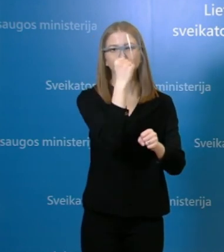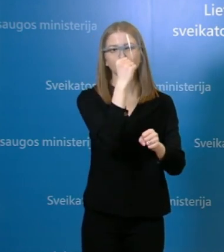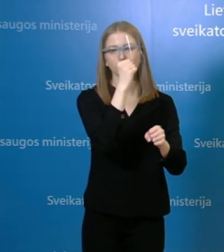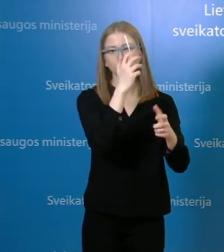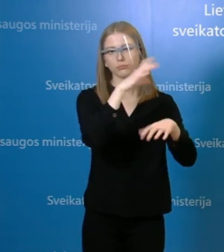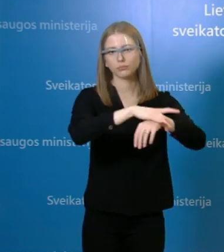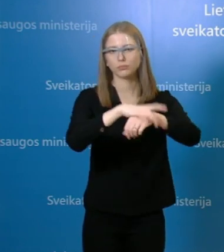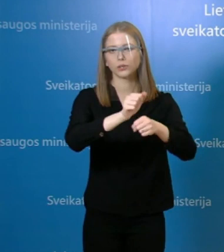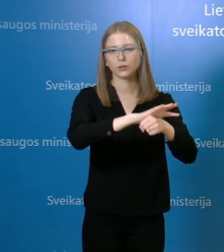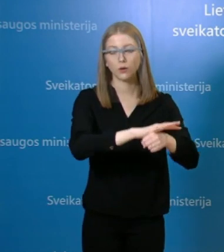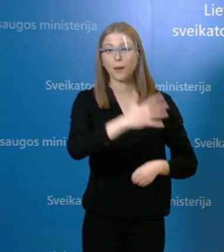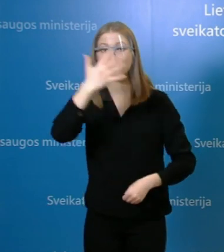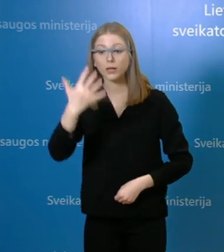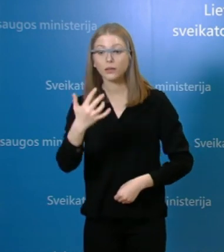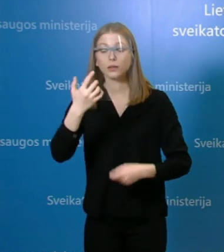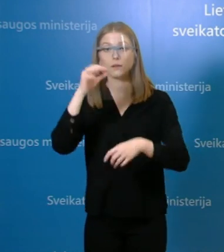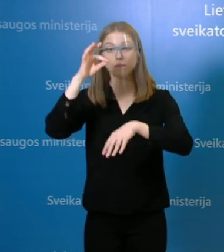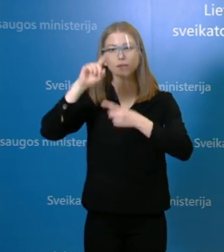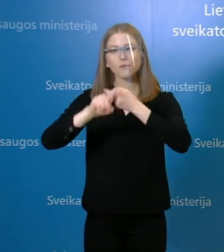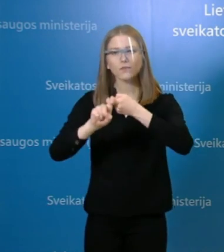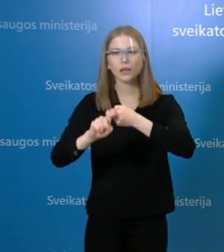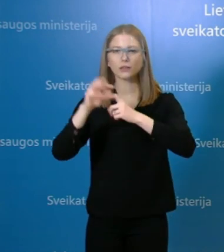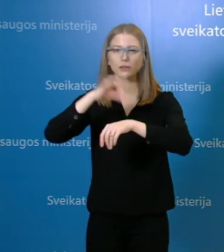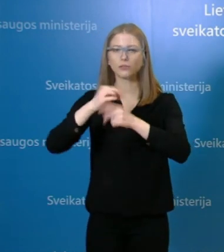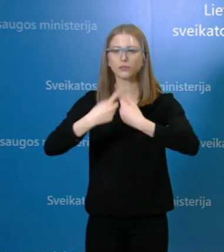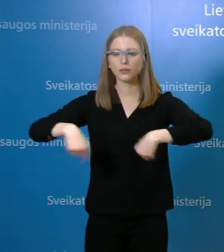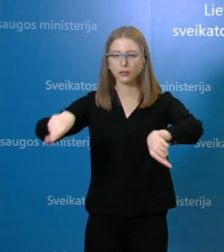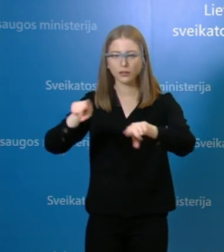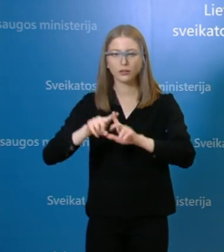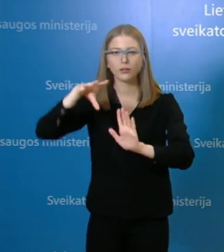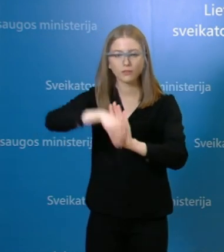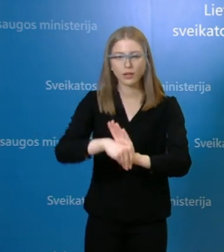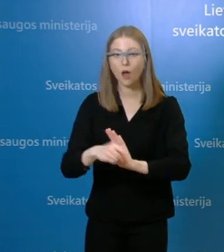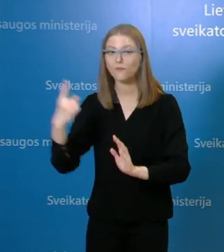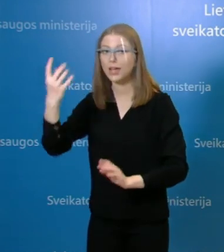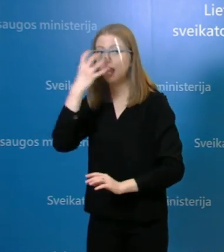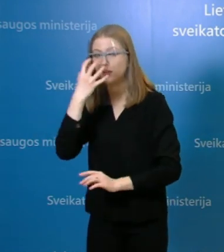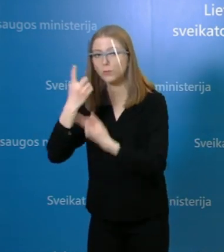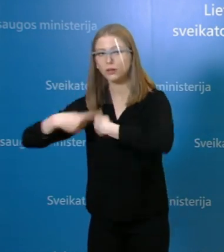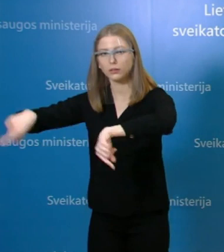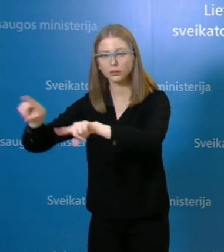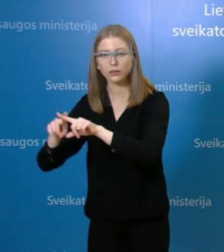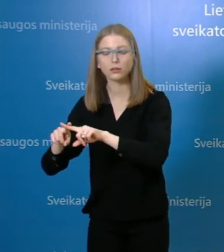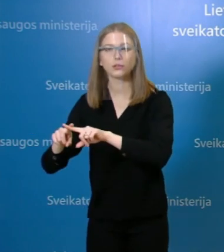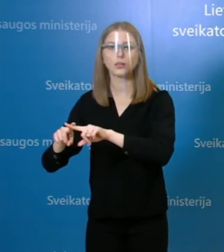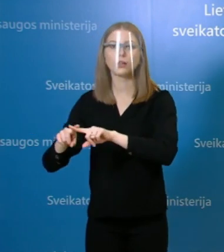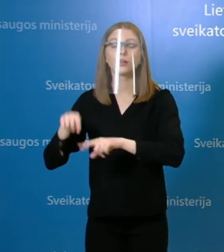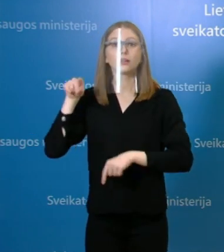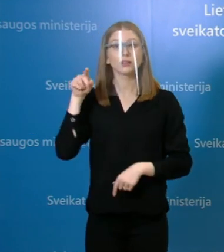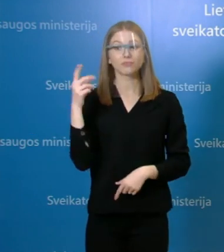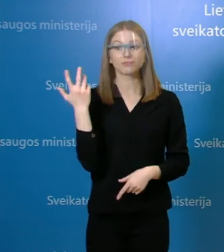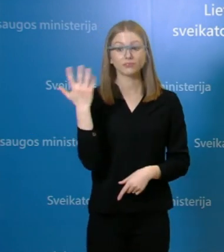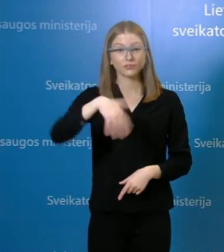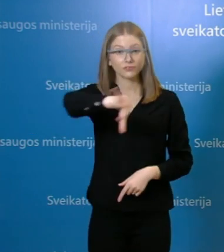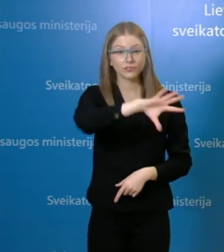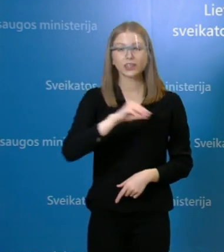jų penki asmenys dirba infekcijų ligų centre, vienas reanimacijos skyriuje, kaip ir minėjau anksčiau, siejama su Vilniaus miesto klinikinės